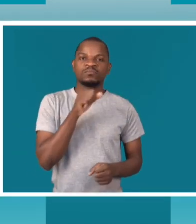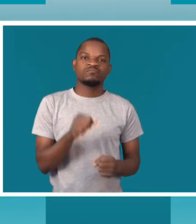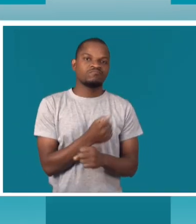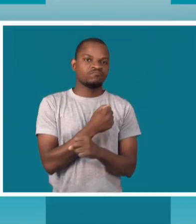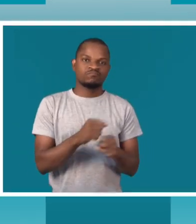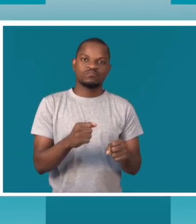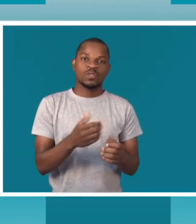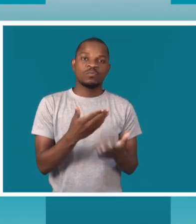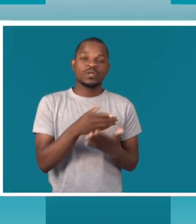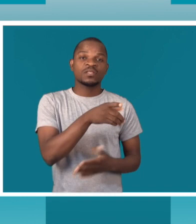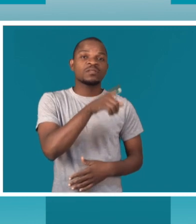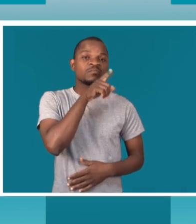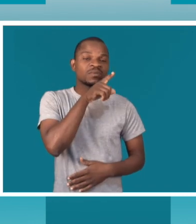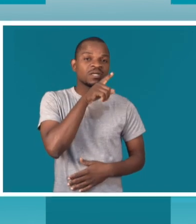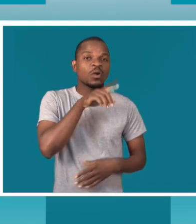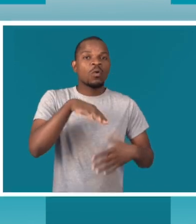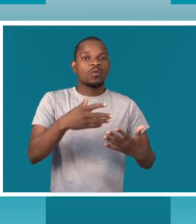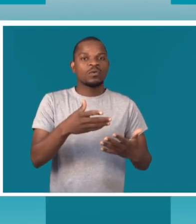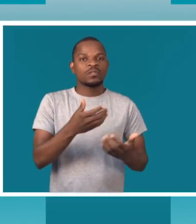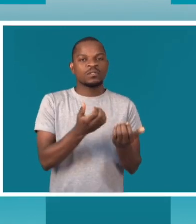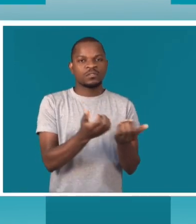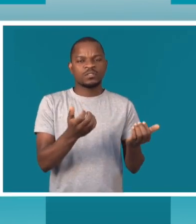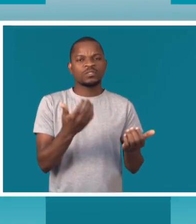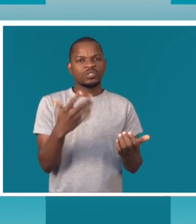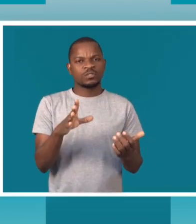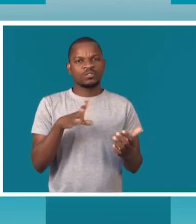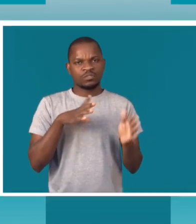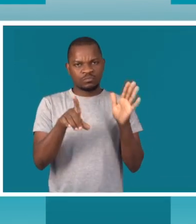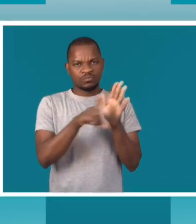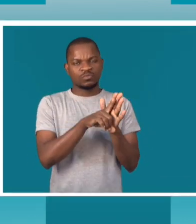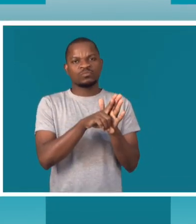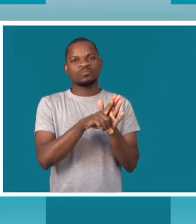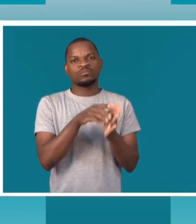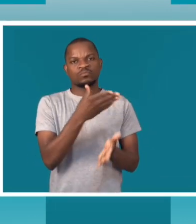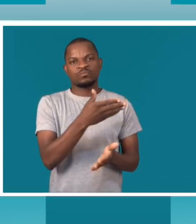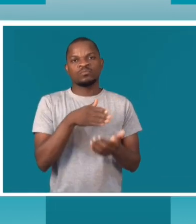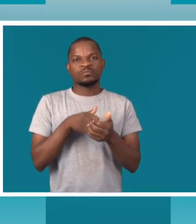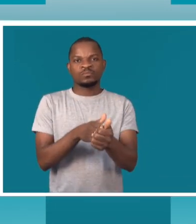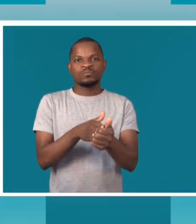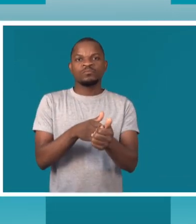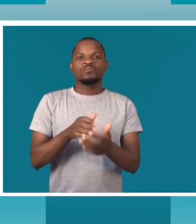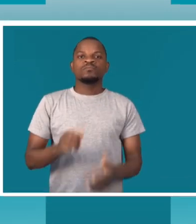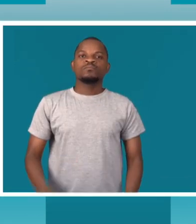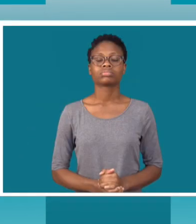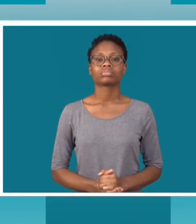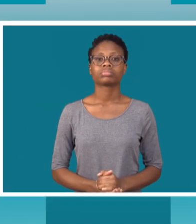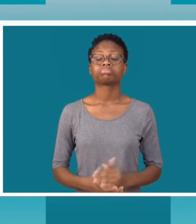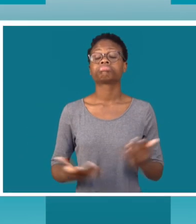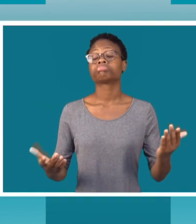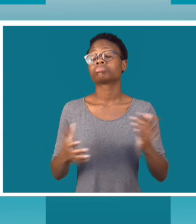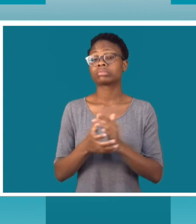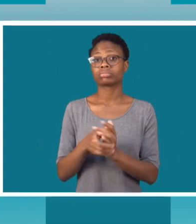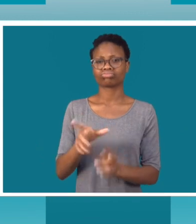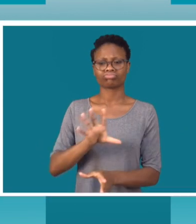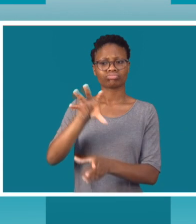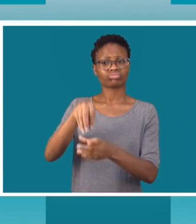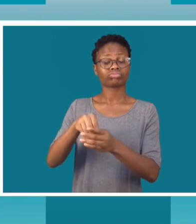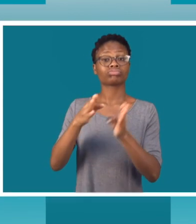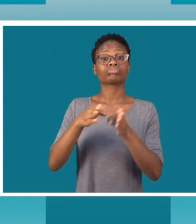Este pai, esta criança, estão protegidas por lei. A inclusão da pessoa